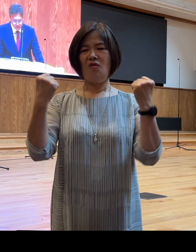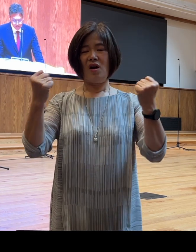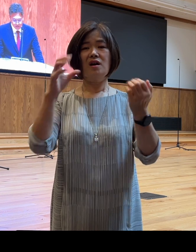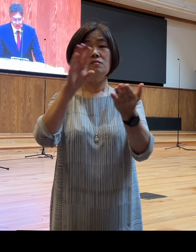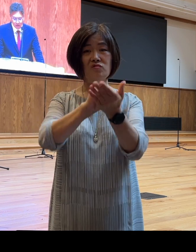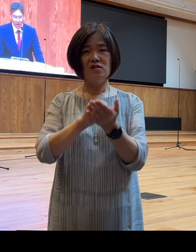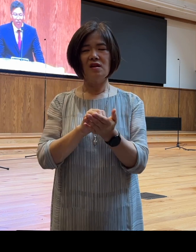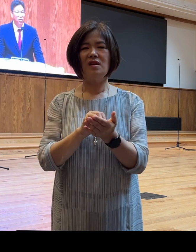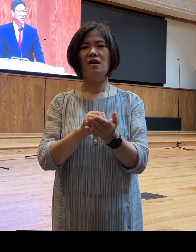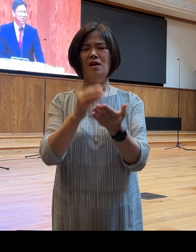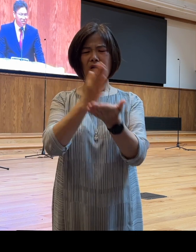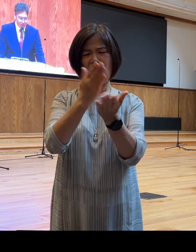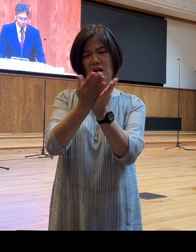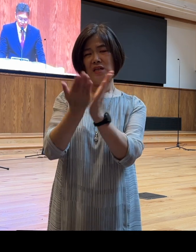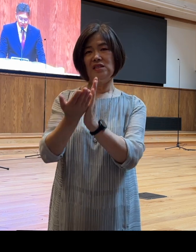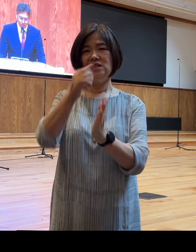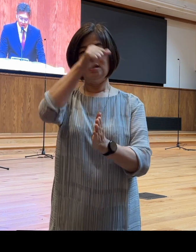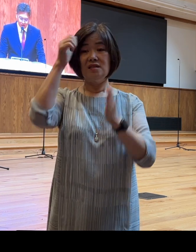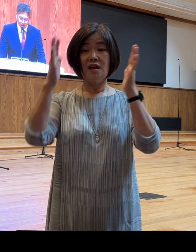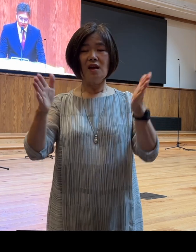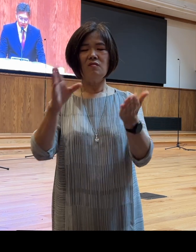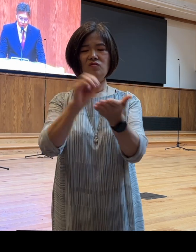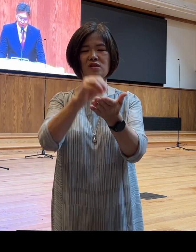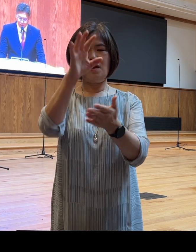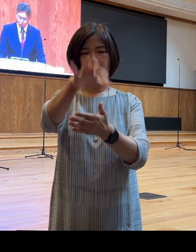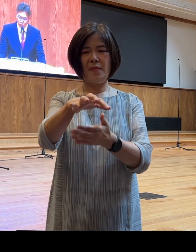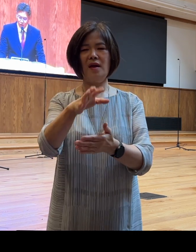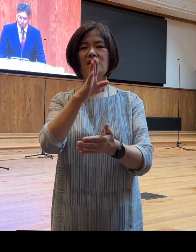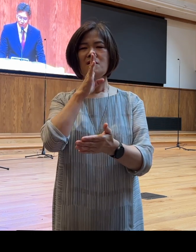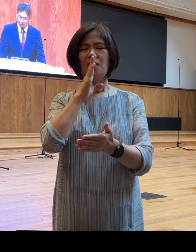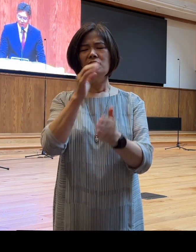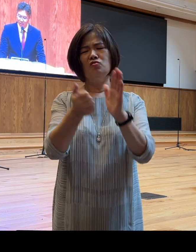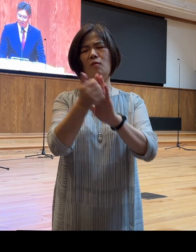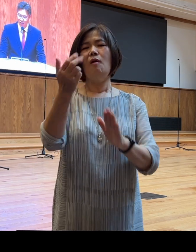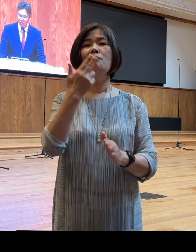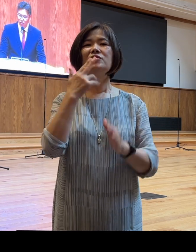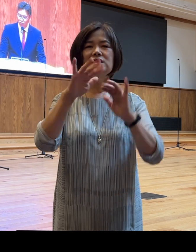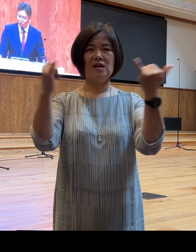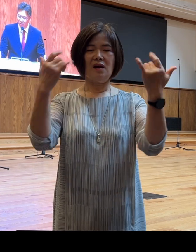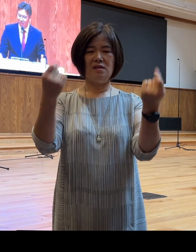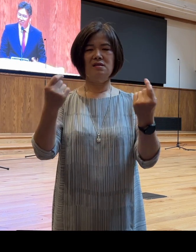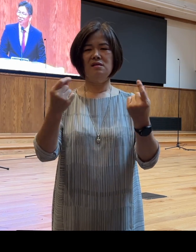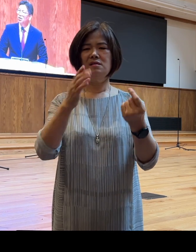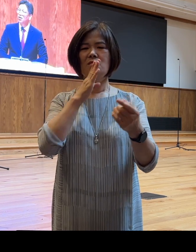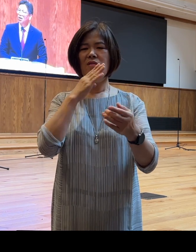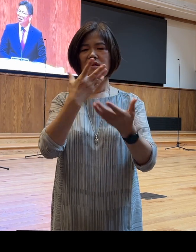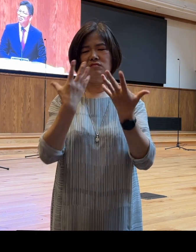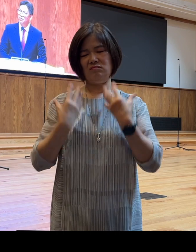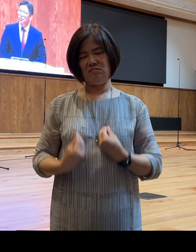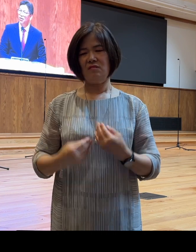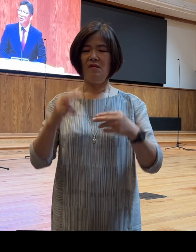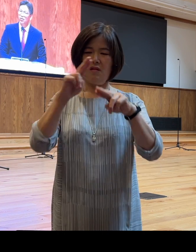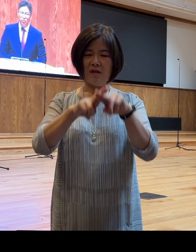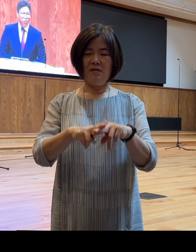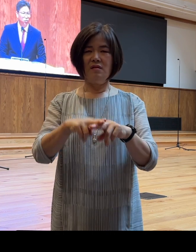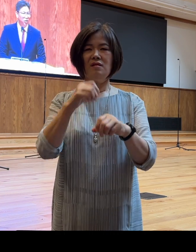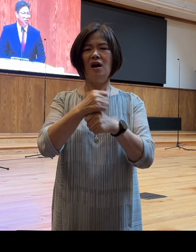여러 가지 인생의 문제 앞에 우리는 마치 소망 없는 자와 같이 주저앉아서 하나님 앞에 절규할 때가